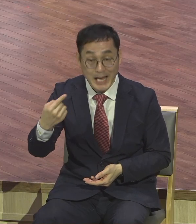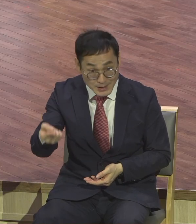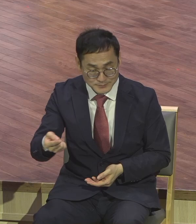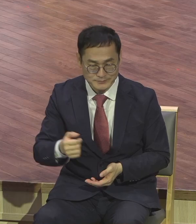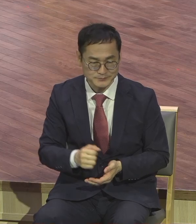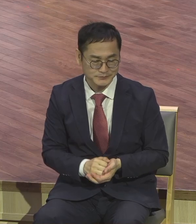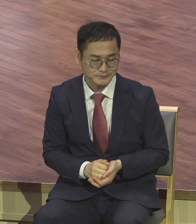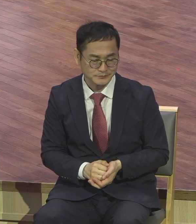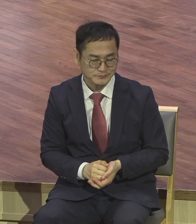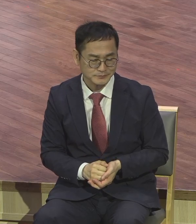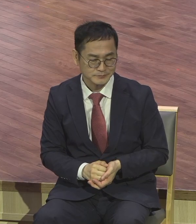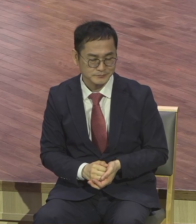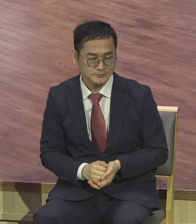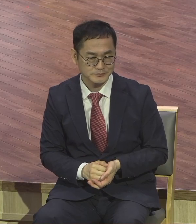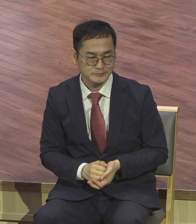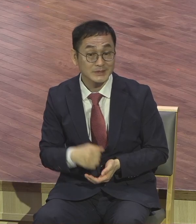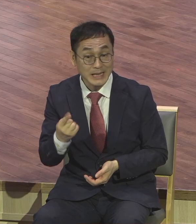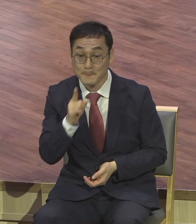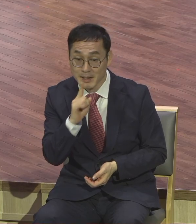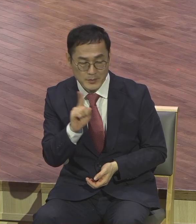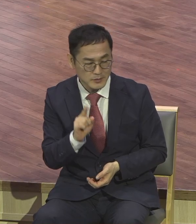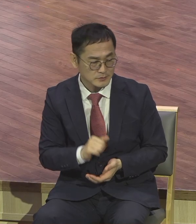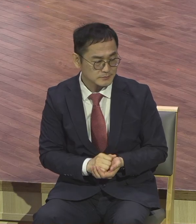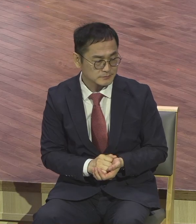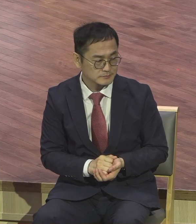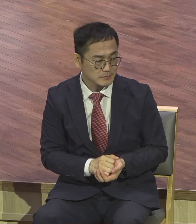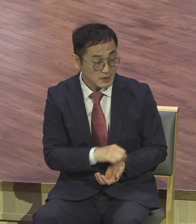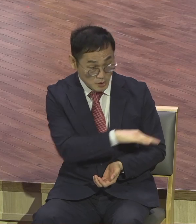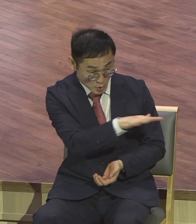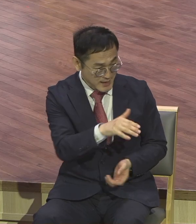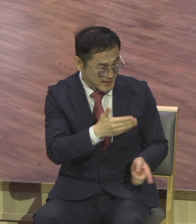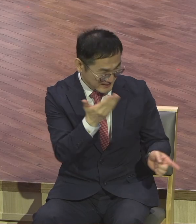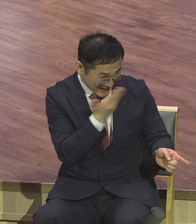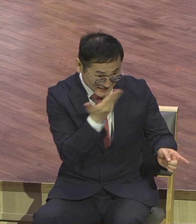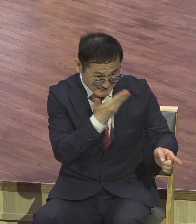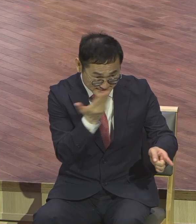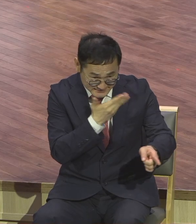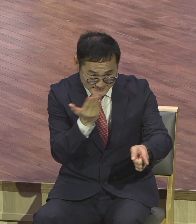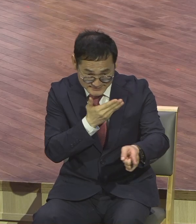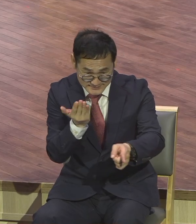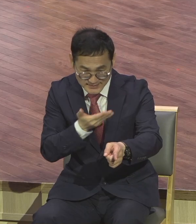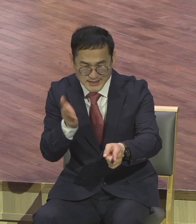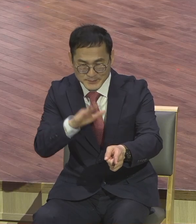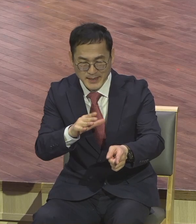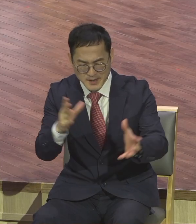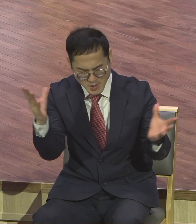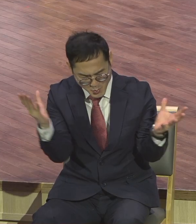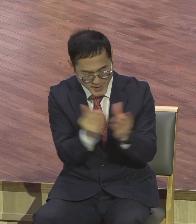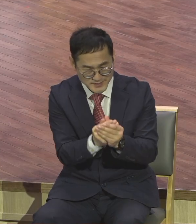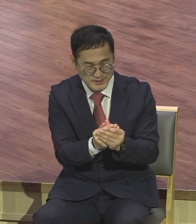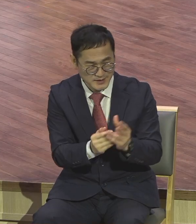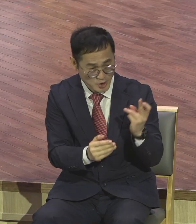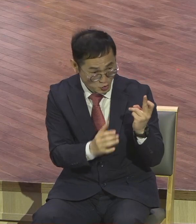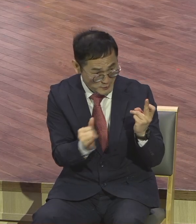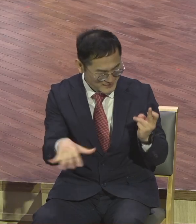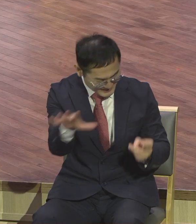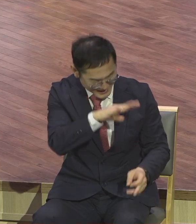너희가 깨끗하나 다는 아니라 하시니 이는 자기를